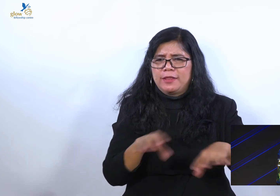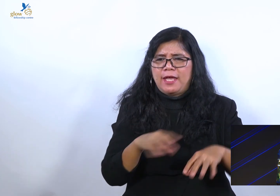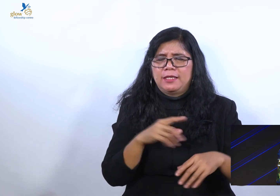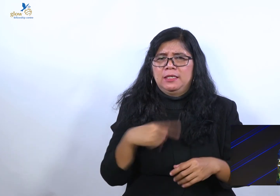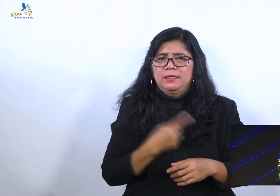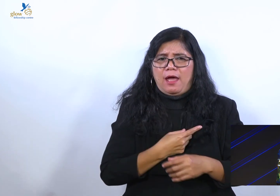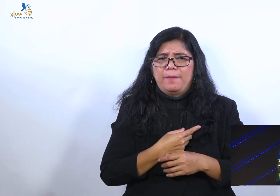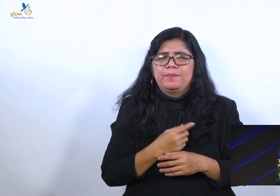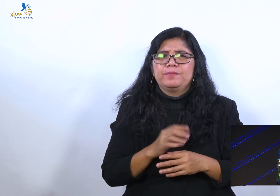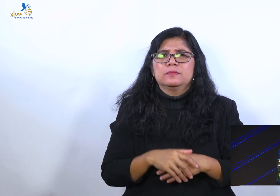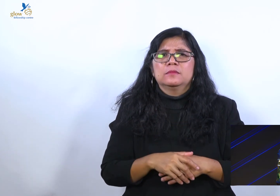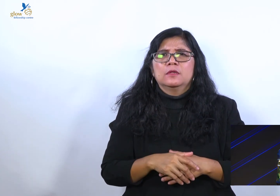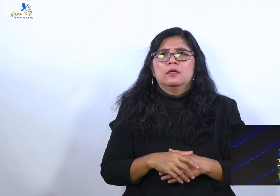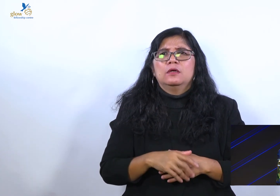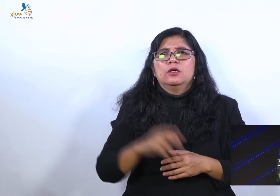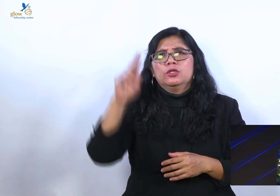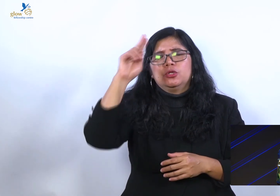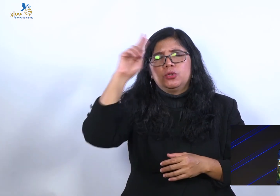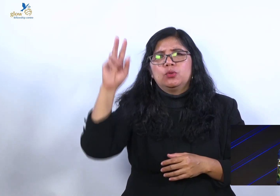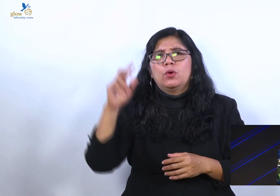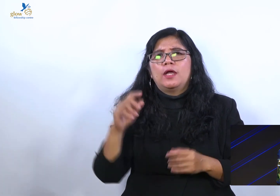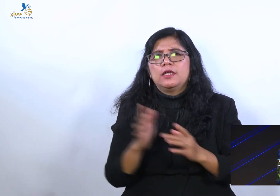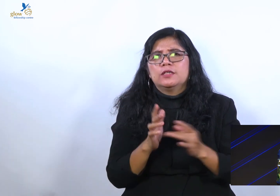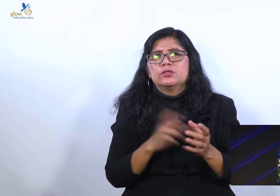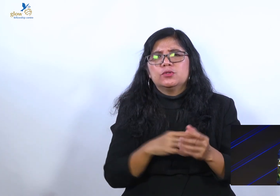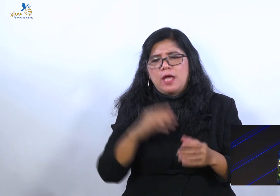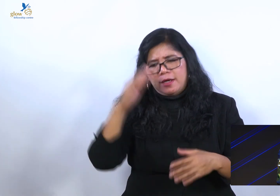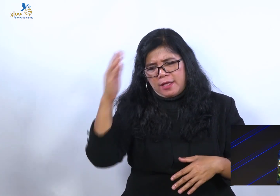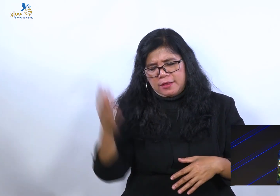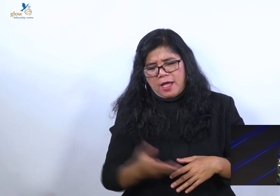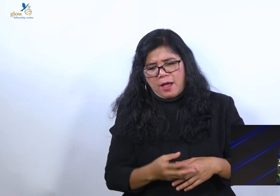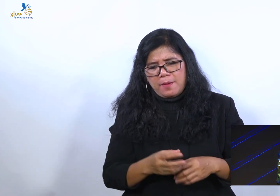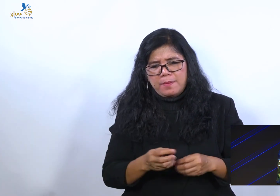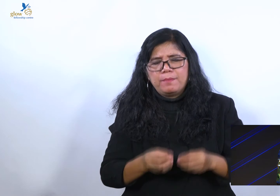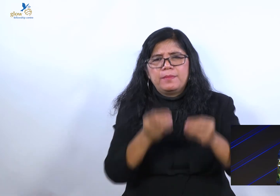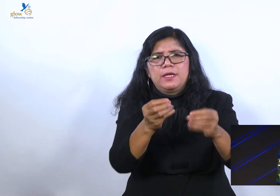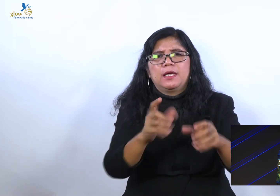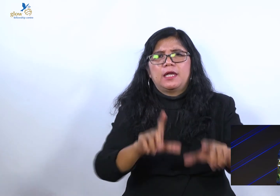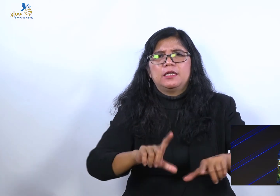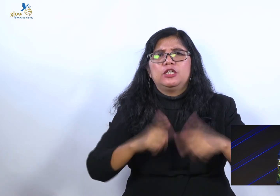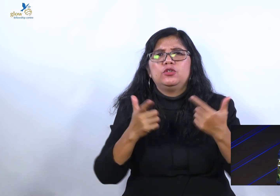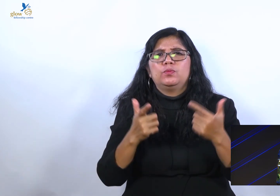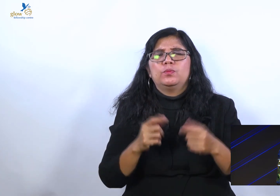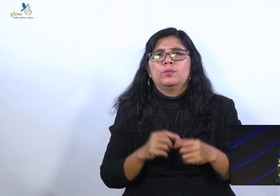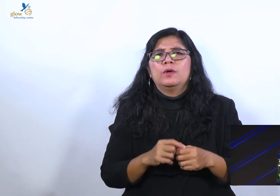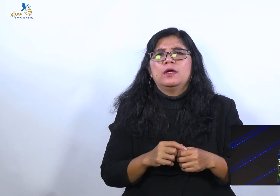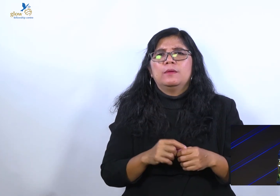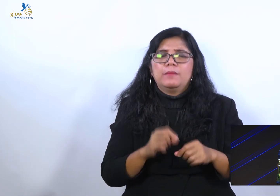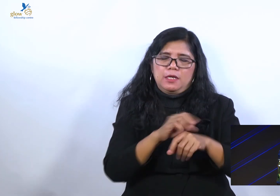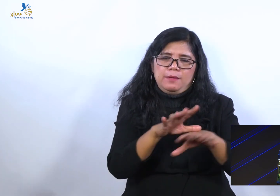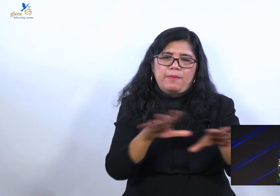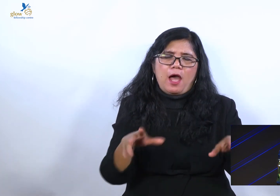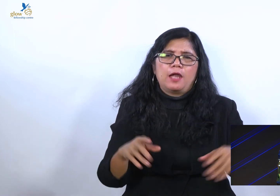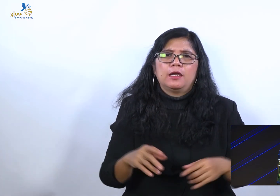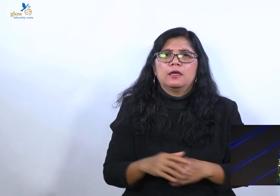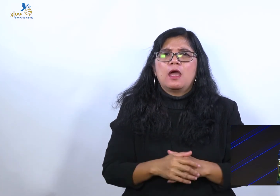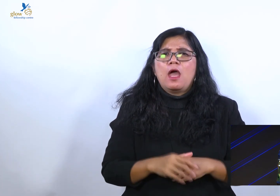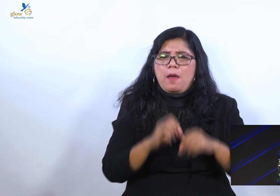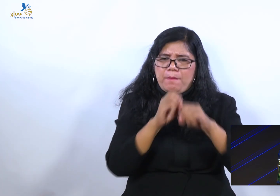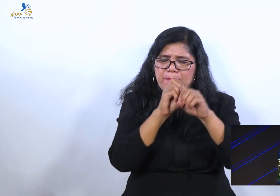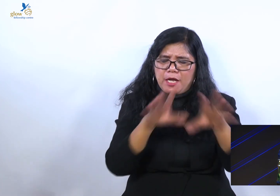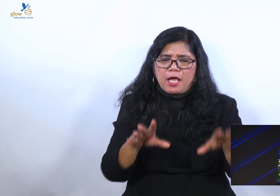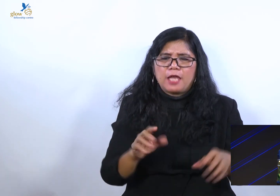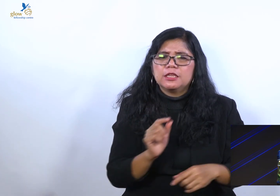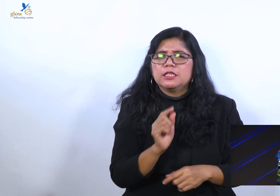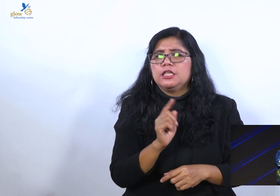datang untuk memberi domba-domba ku hidup dan hidup yang berkelimpahan. Berkat bukan hasil prestasi. Tapi berkat adalah kasih